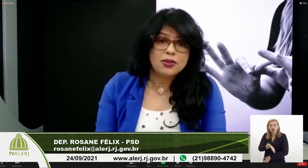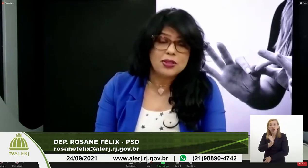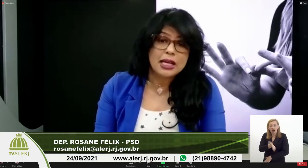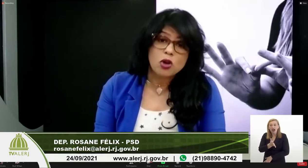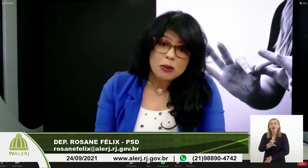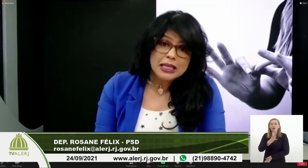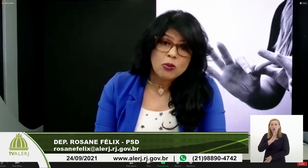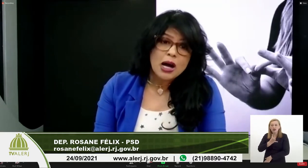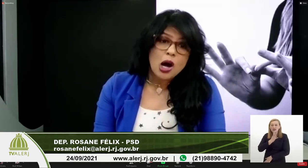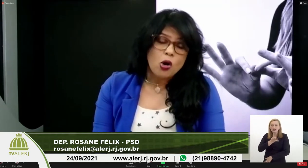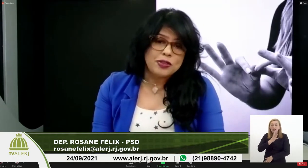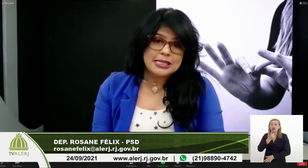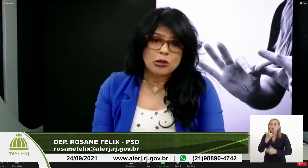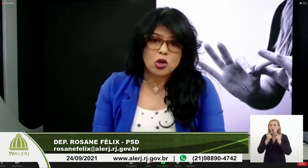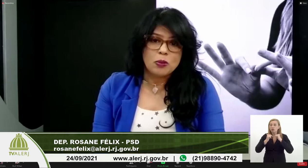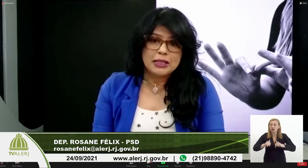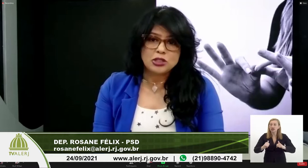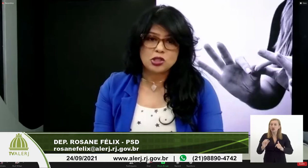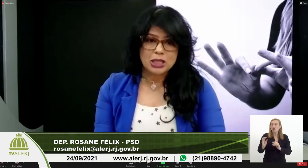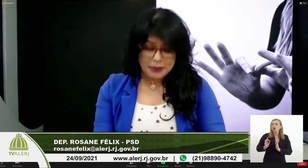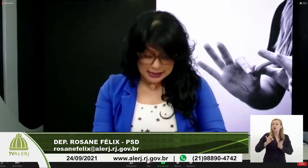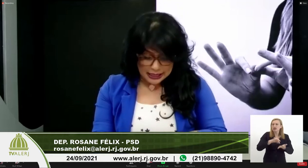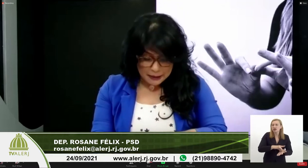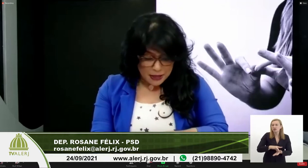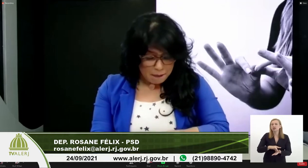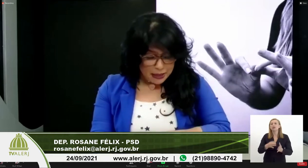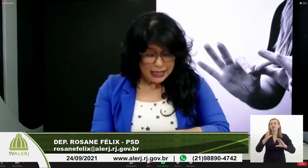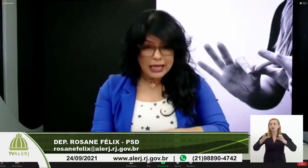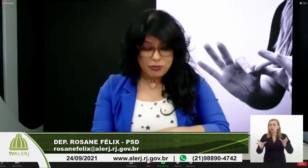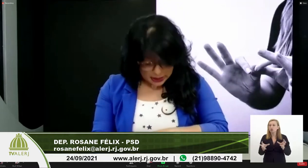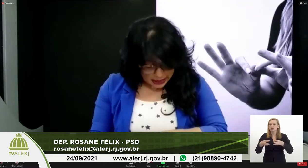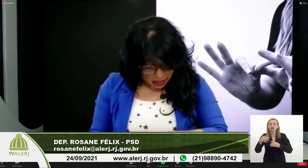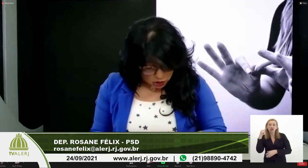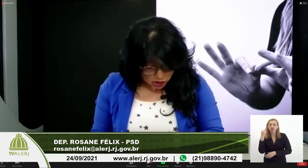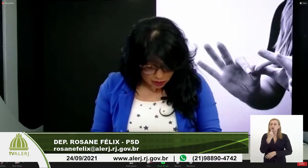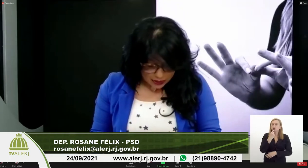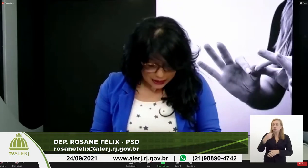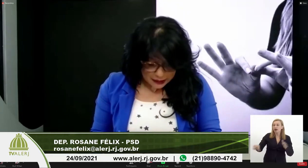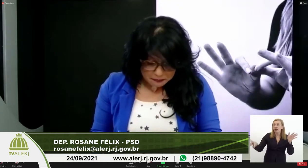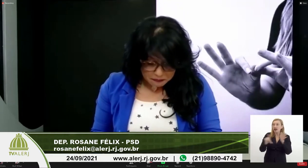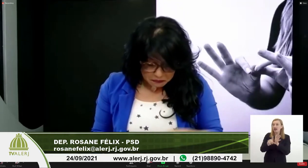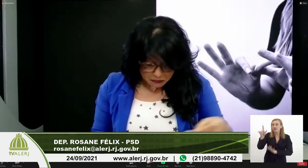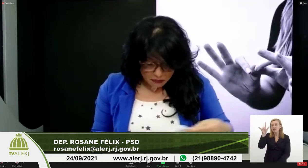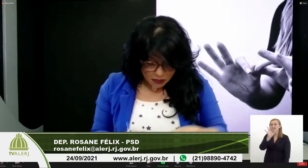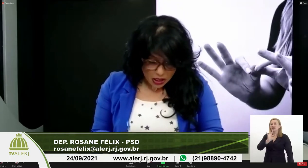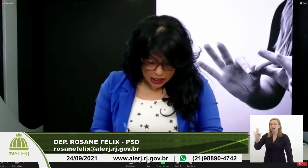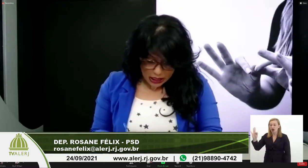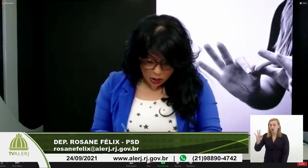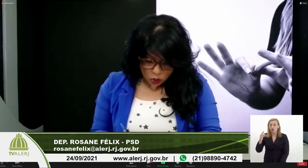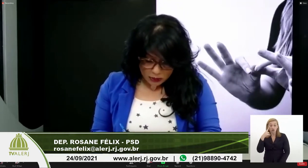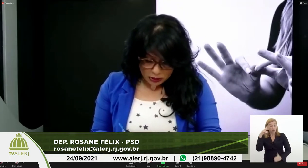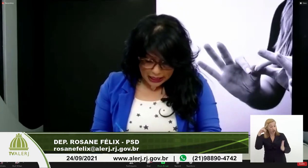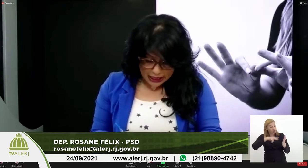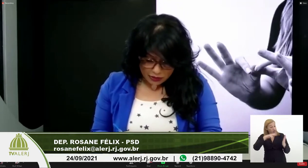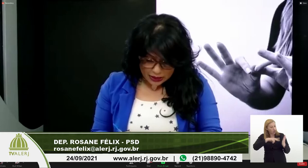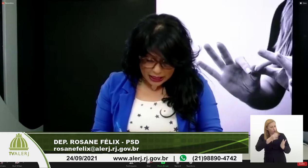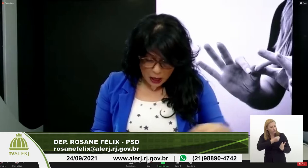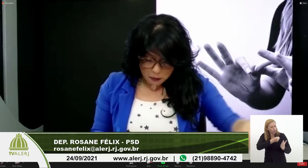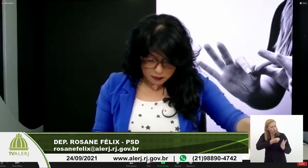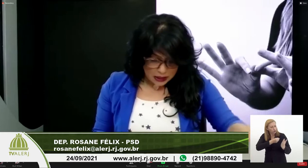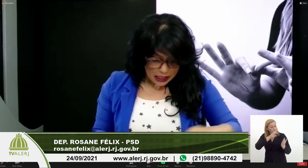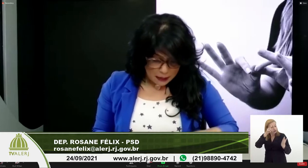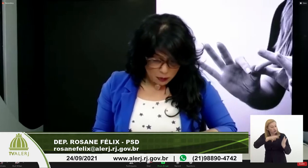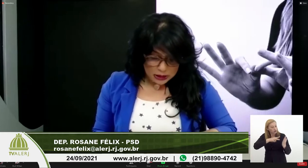já é reconhecida aí como língua oficial da comunidade surda brasileira, pela lei federal, deixa eu só ver aqui, é o número da lei